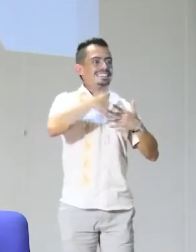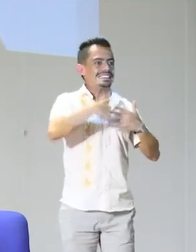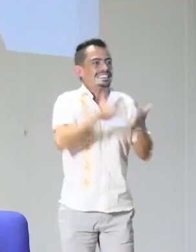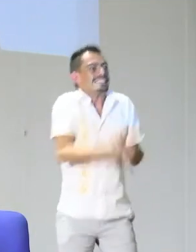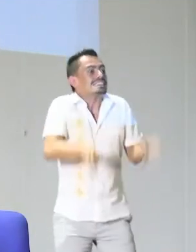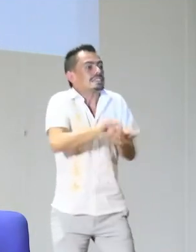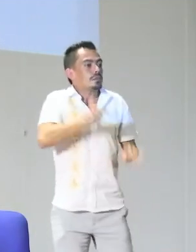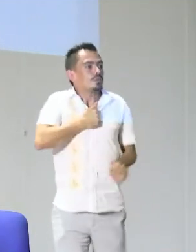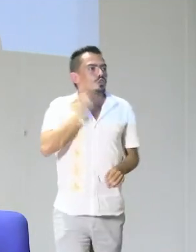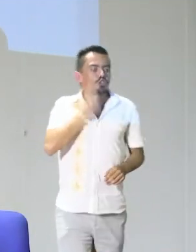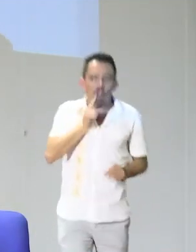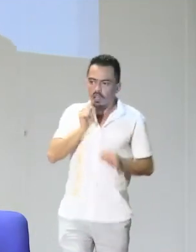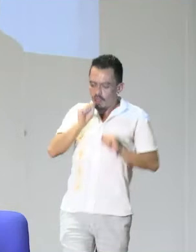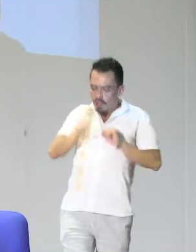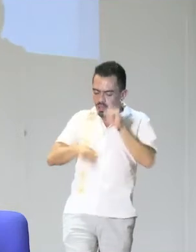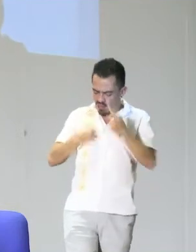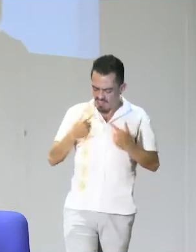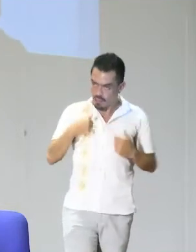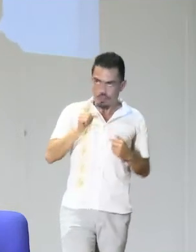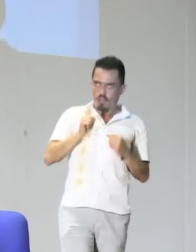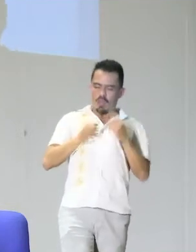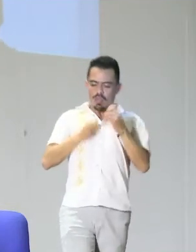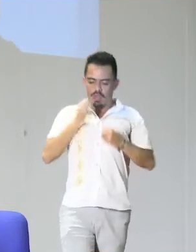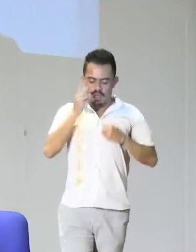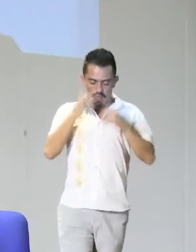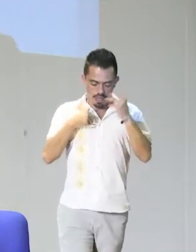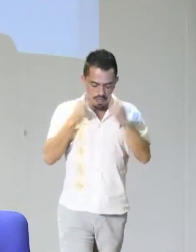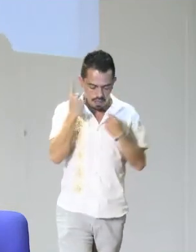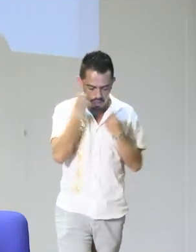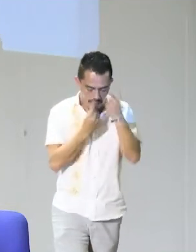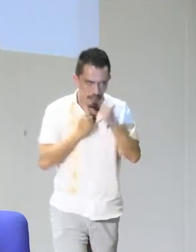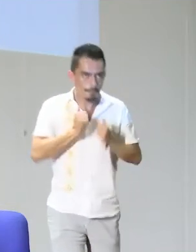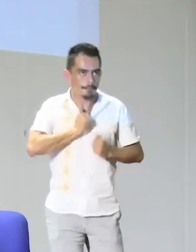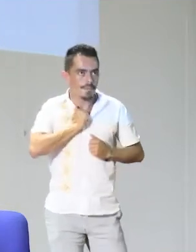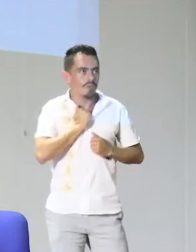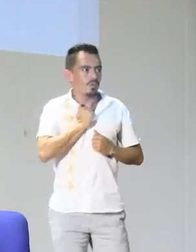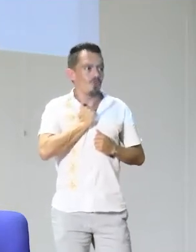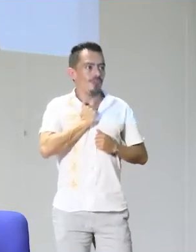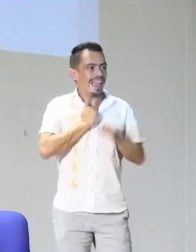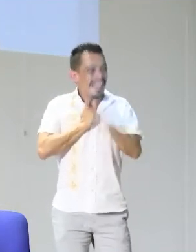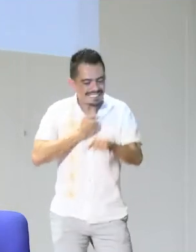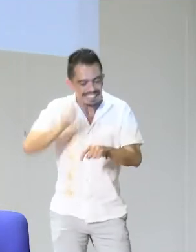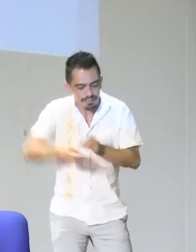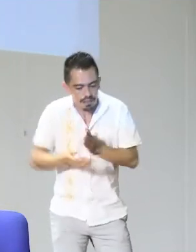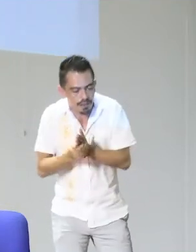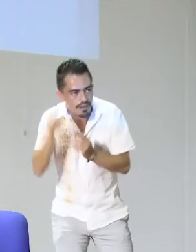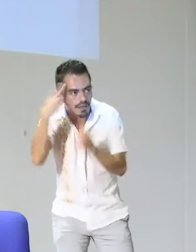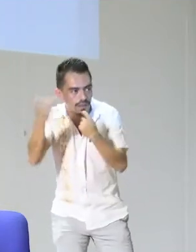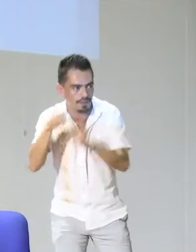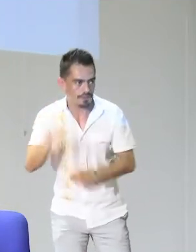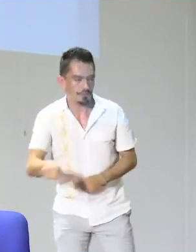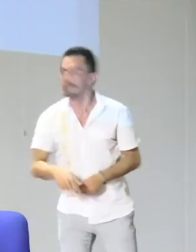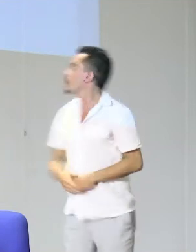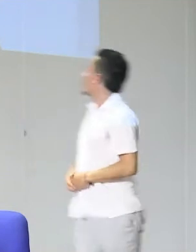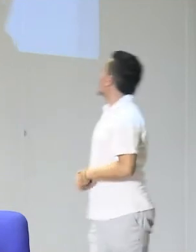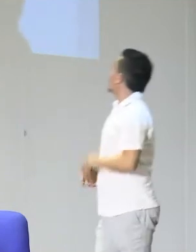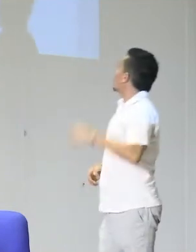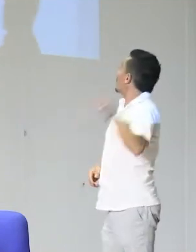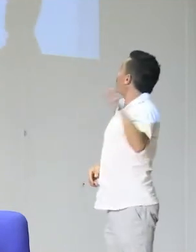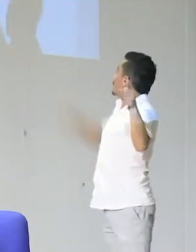didácticas que permitan precisamente que el niño sordo poco a poco empiece a autodeterminarse, a reflexionarse